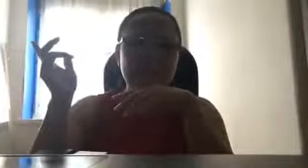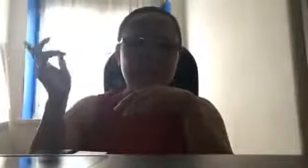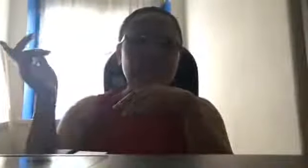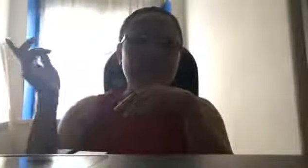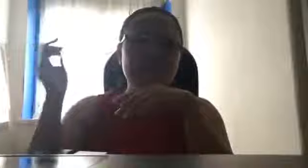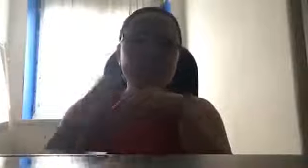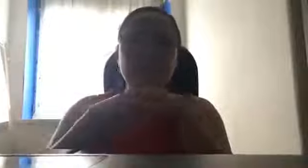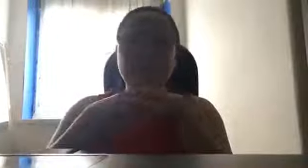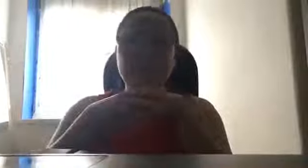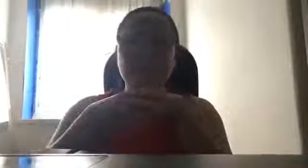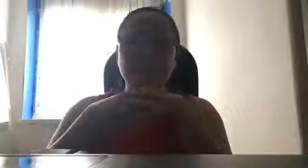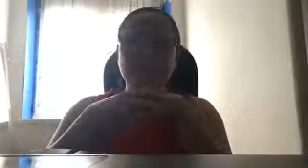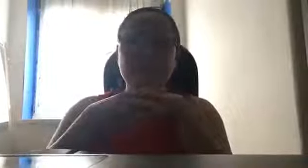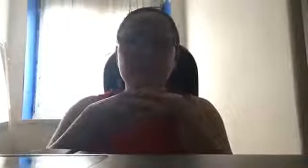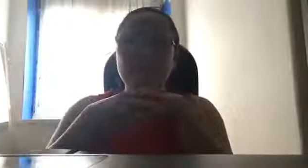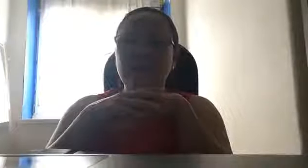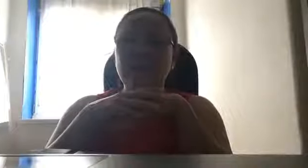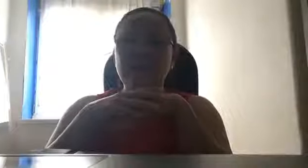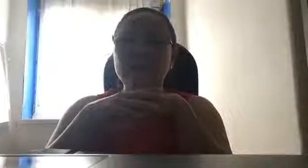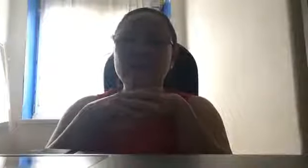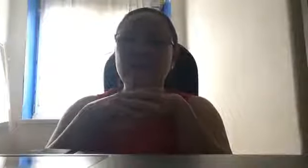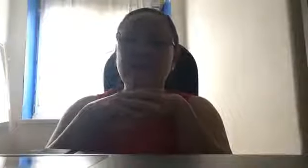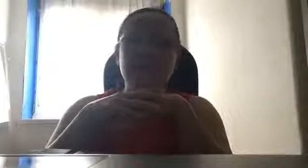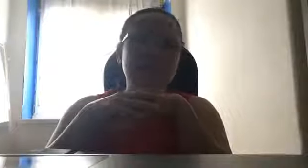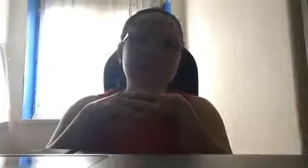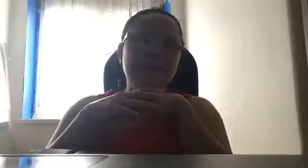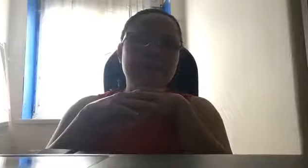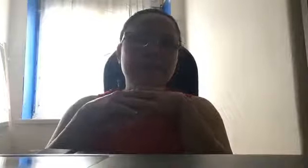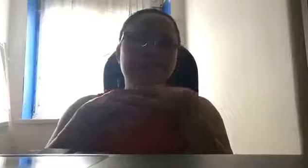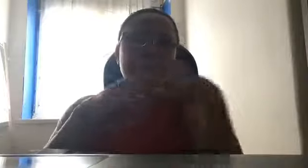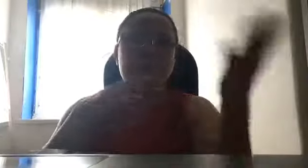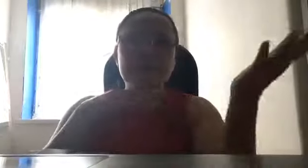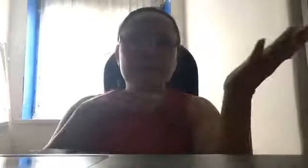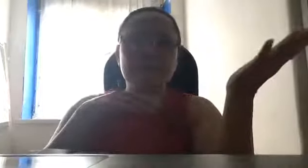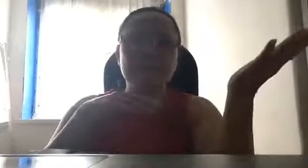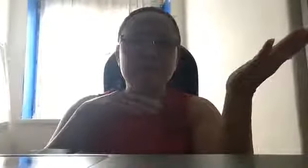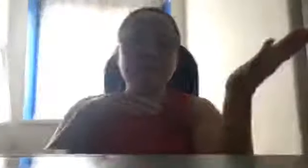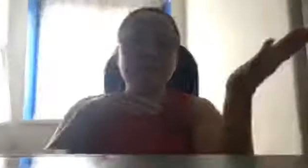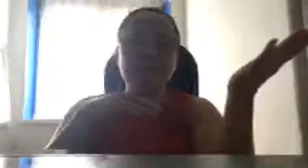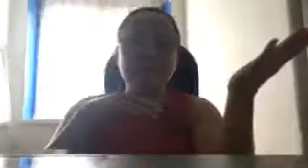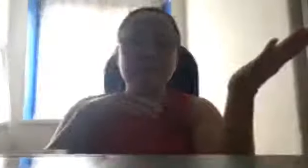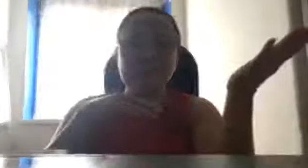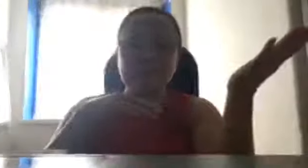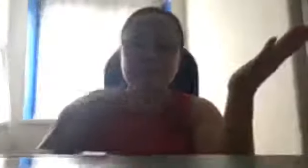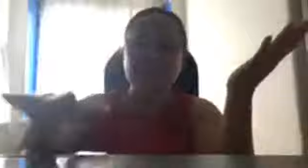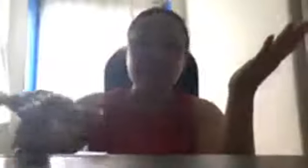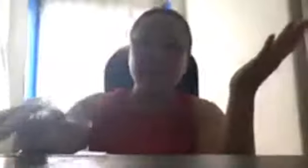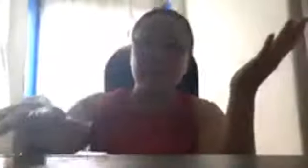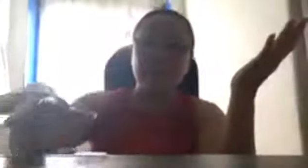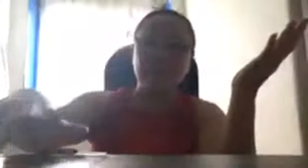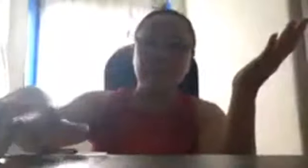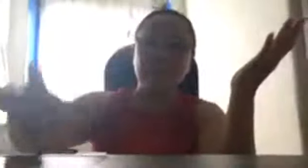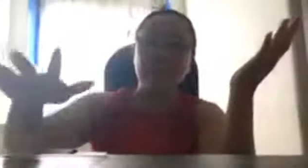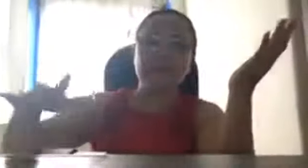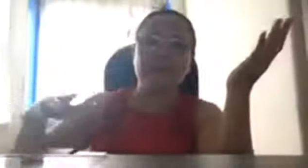katulad ni Juma Season, ay, grabe. Tapos, yung inyong mga politisyan dyan, sa Pilipinas,